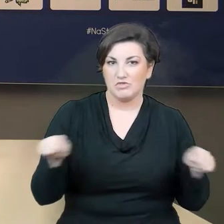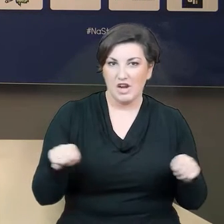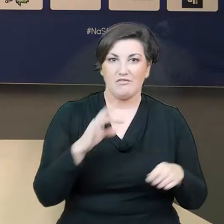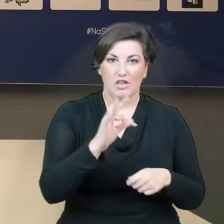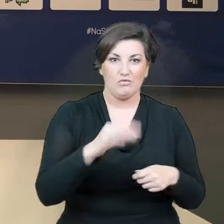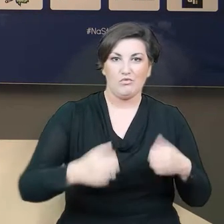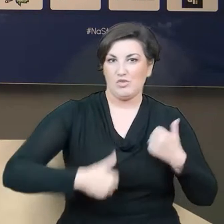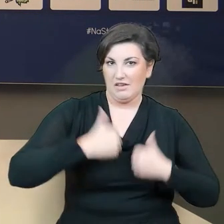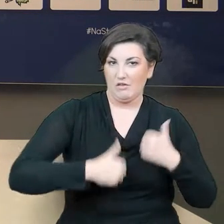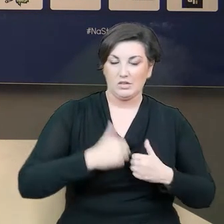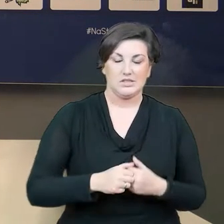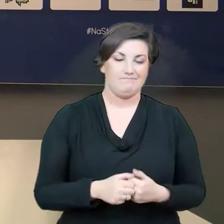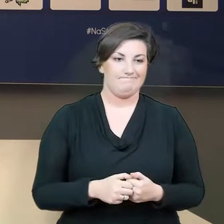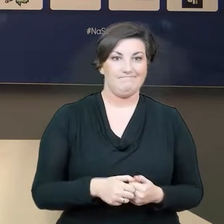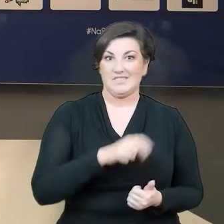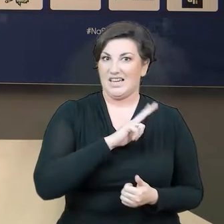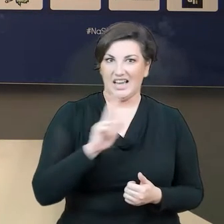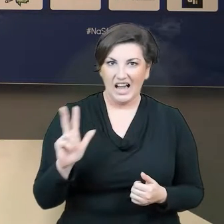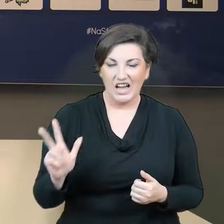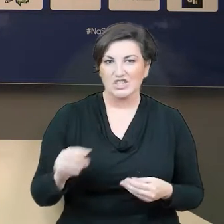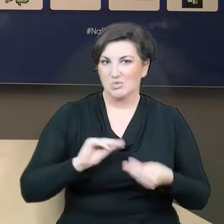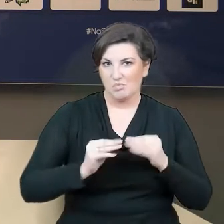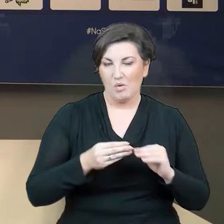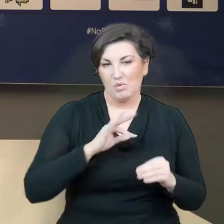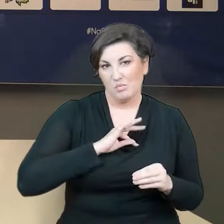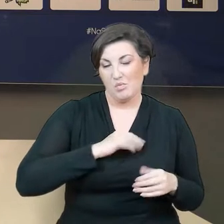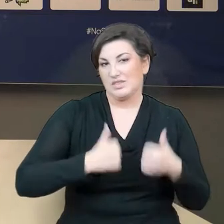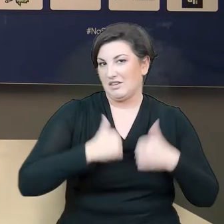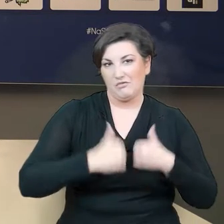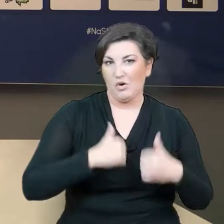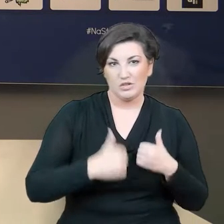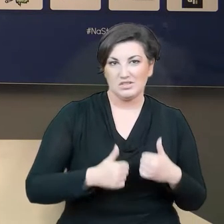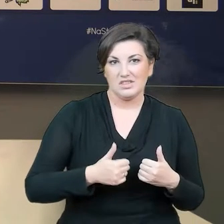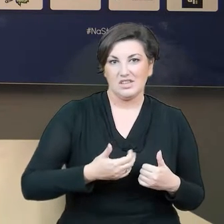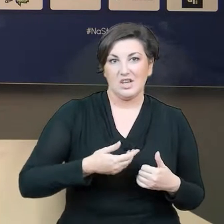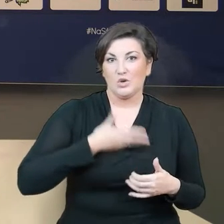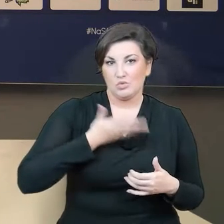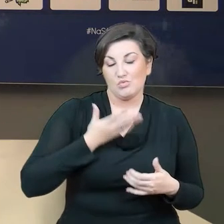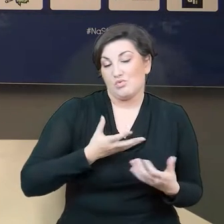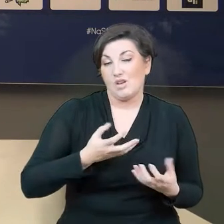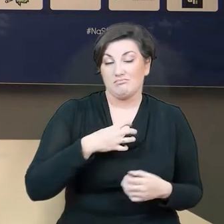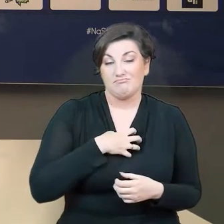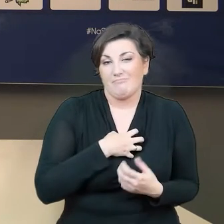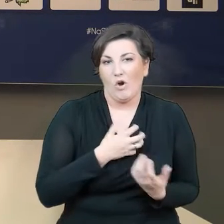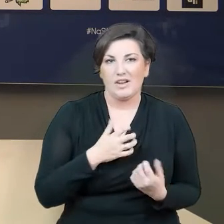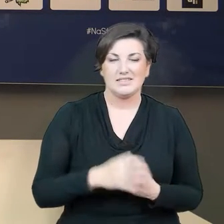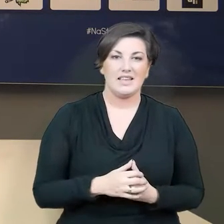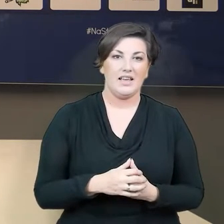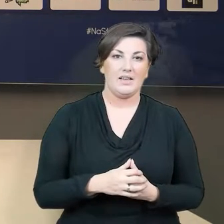piłkarza jest dla nas bardzo bolesna i w tym przypadku naszego podstawowego zawodnika, który no